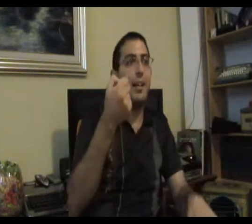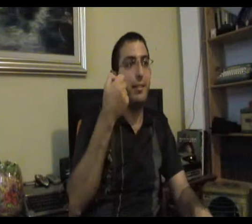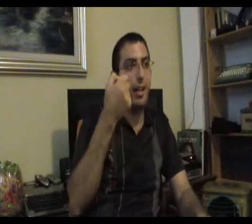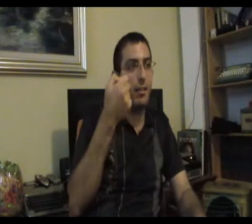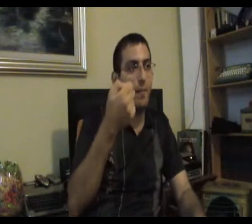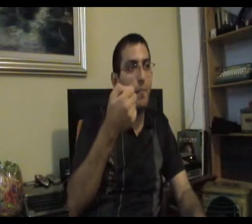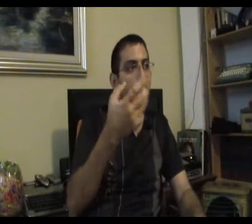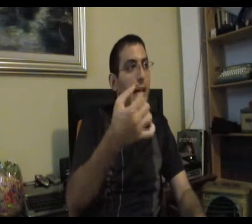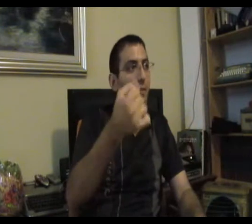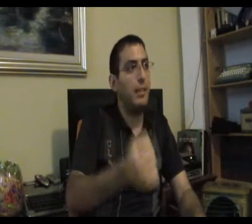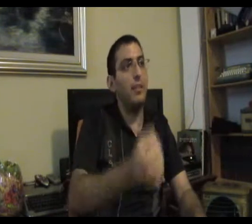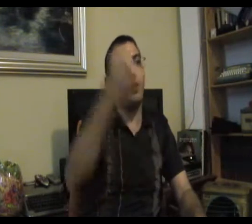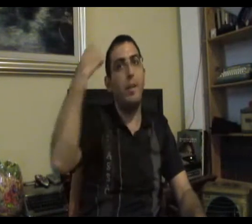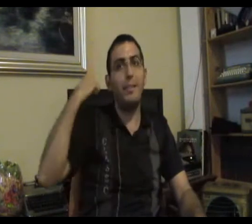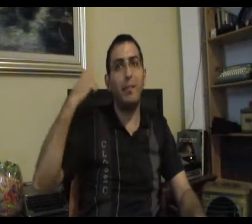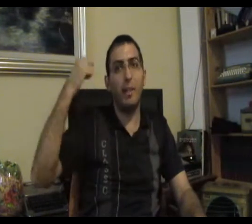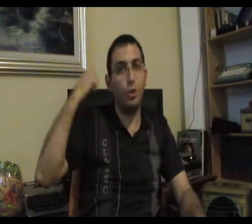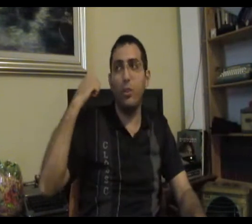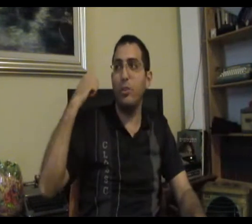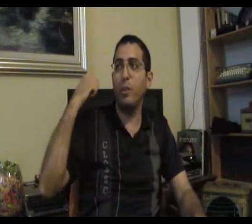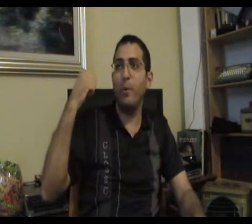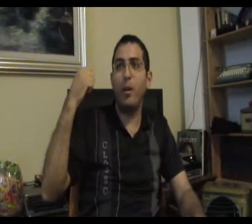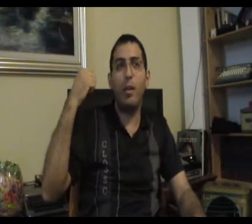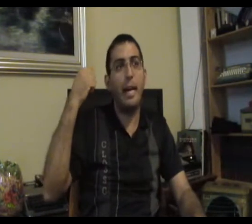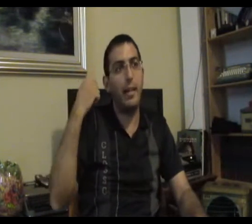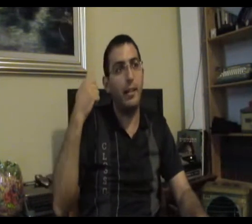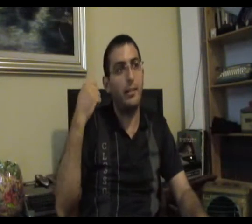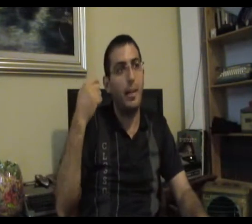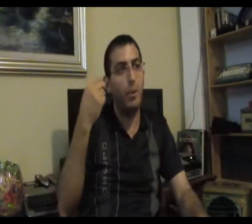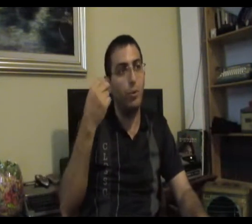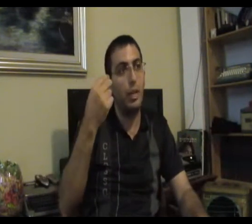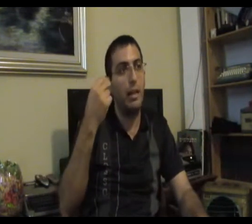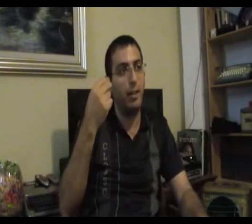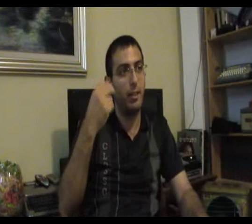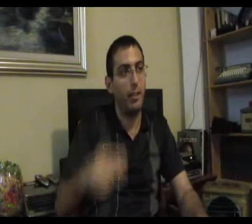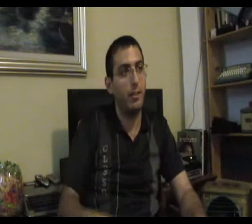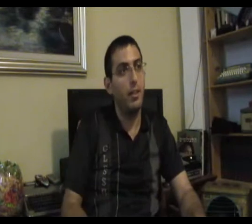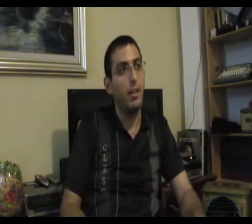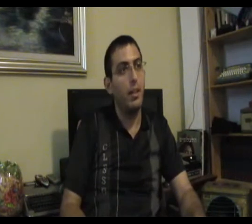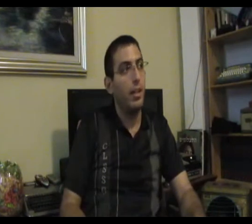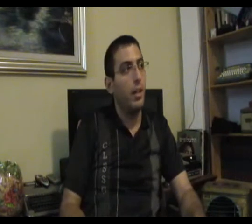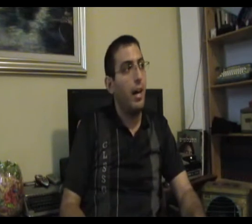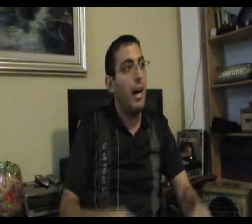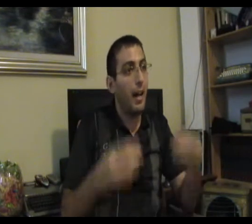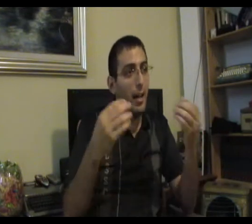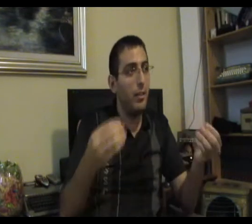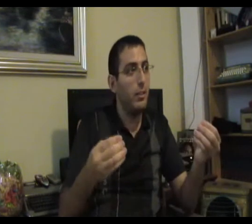תגדיר הכוונה תחזור למצב הראשון שבו הכל היה אחד זה המהות של אל תגדיר הרע